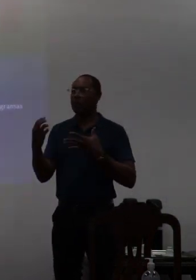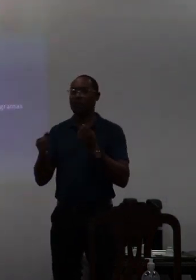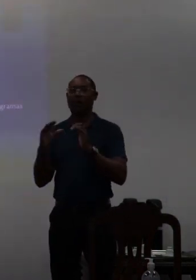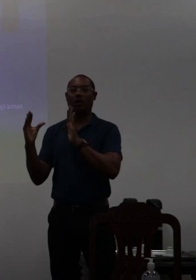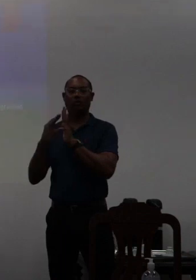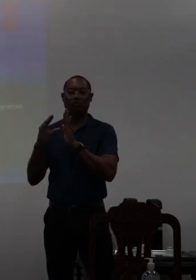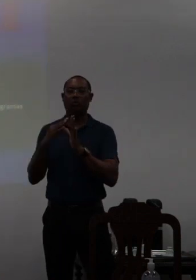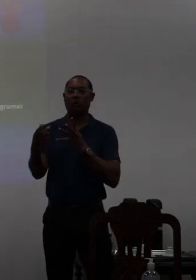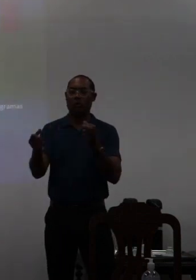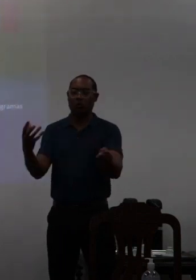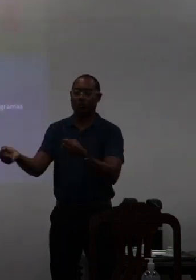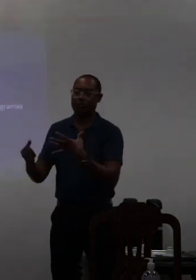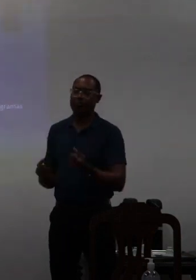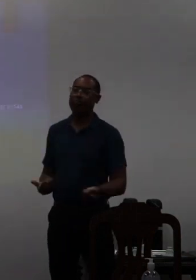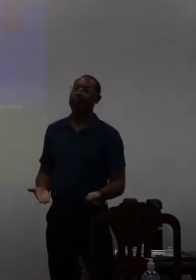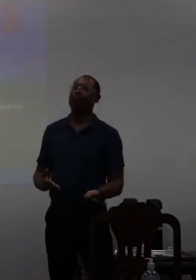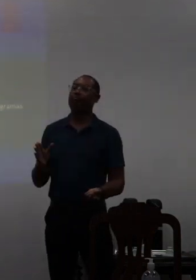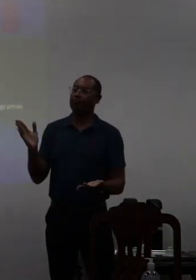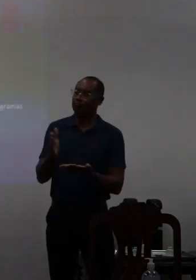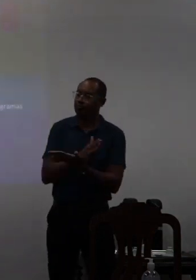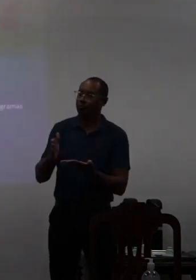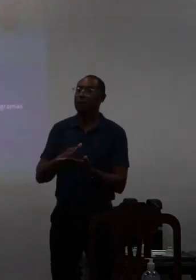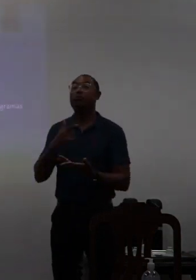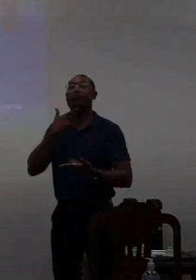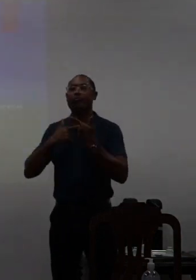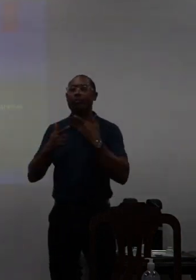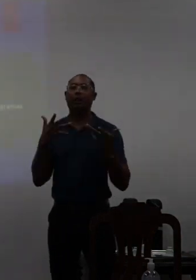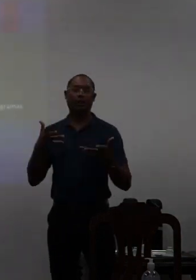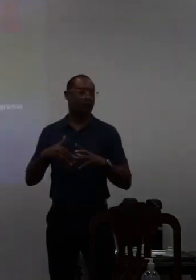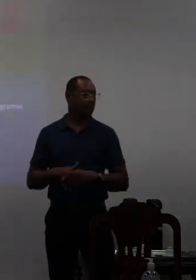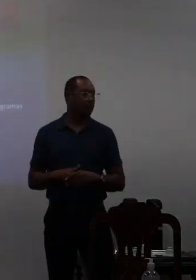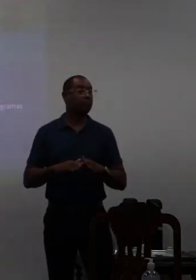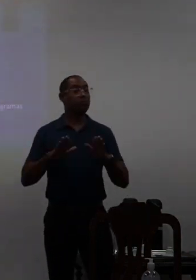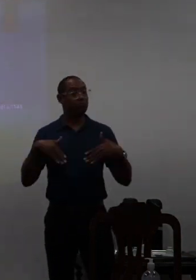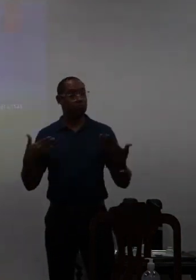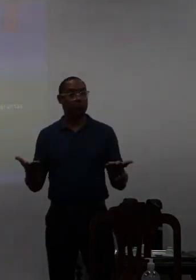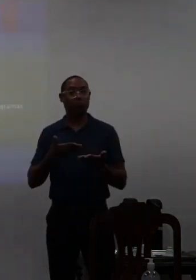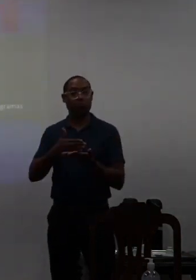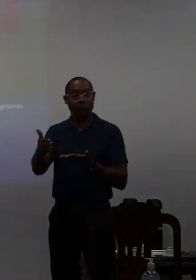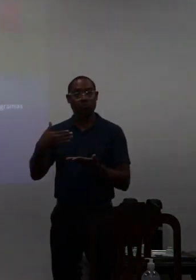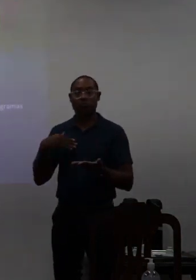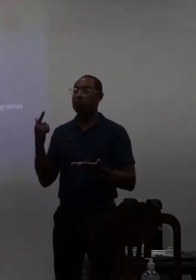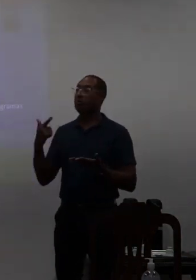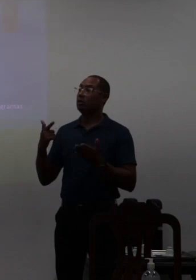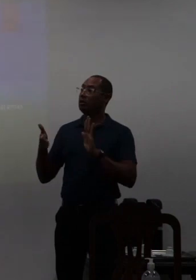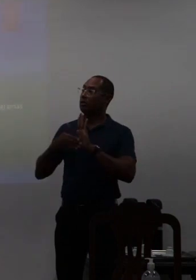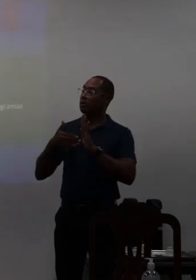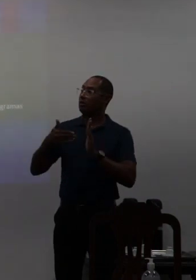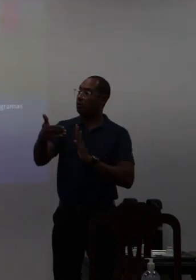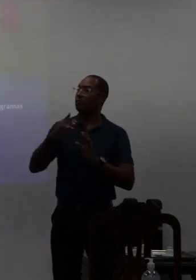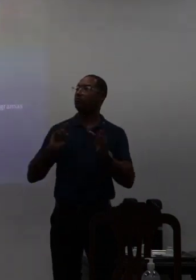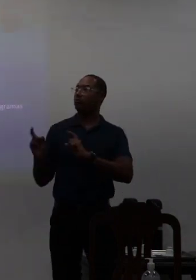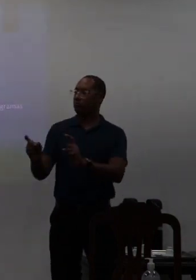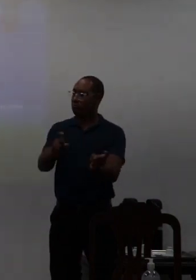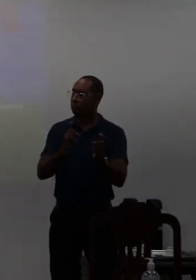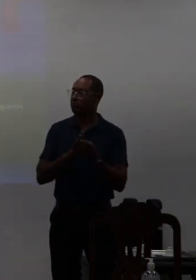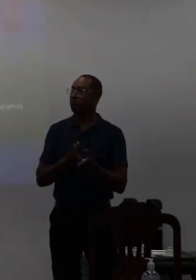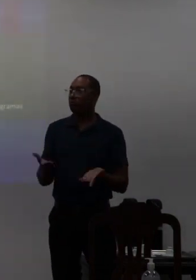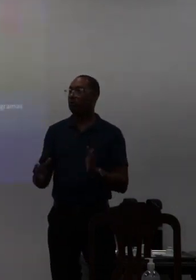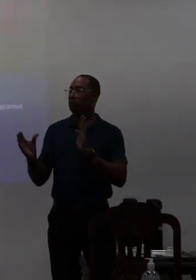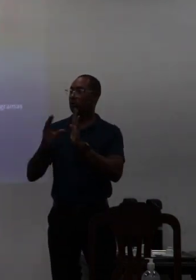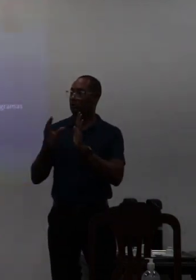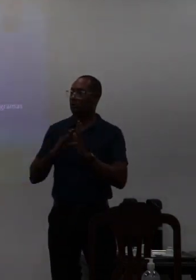da comunidade ainda infelizmente não é como a gente desejava então nós ficamos aí nós deixamos esse período de discussão com a